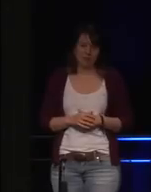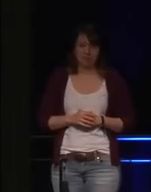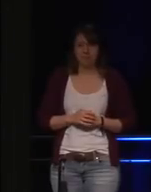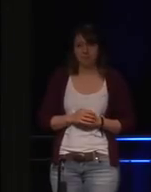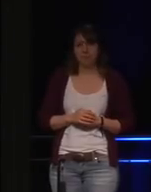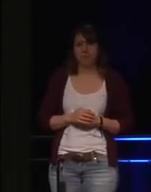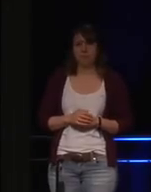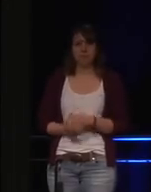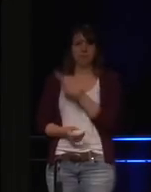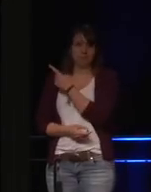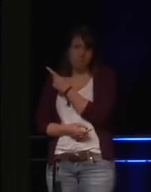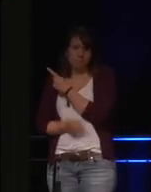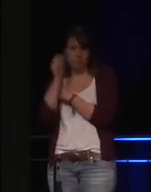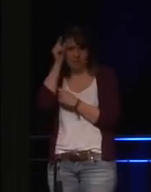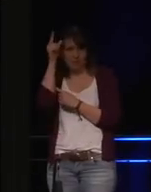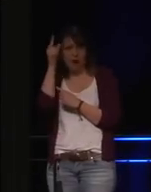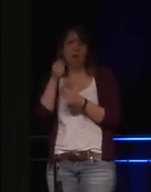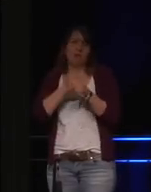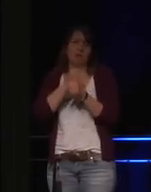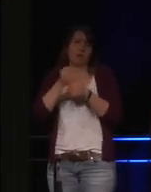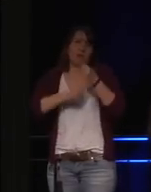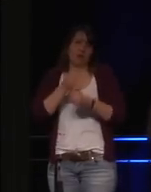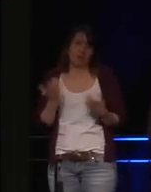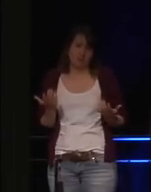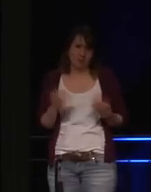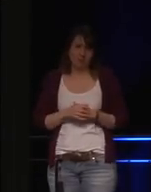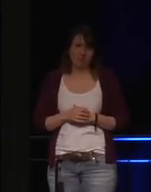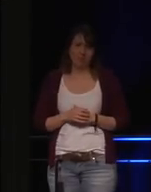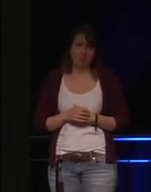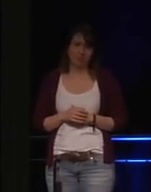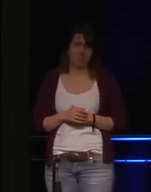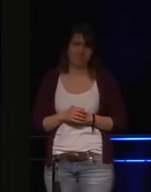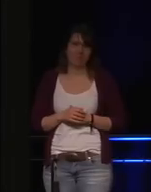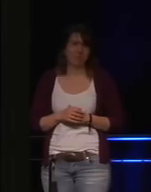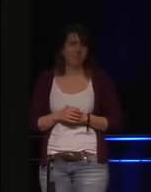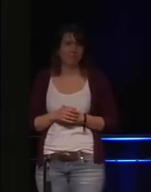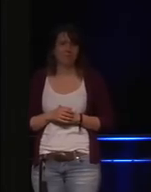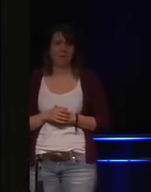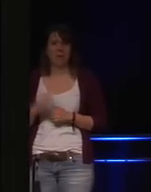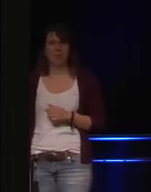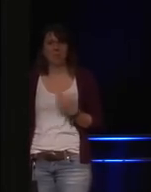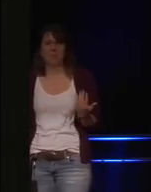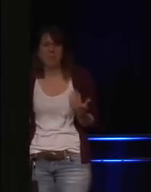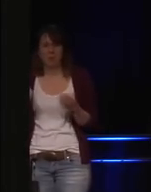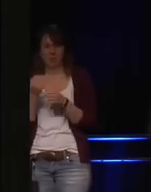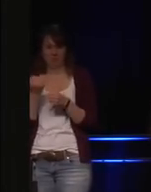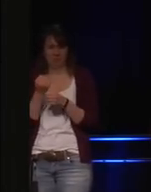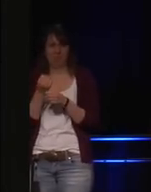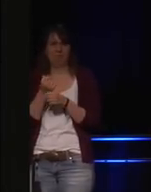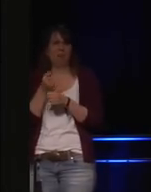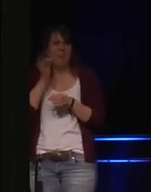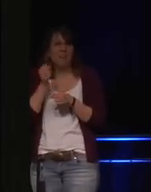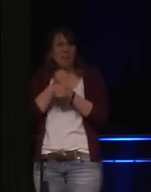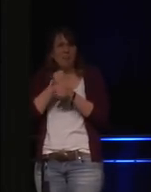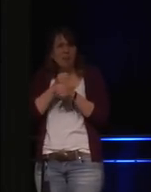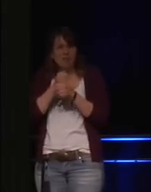eine Smart Kaffeemaschine. Was ist so schlauer bei einer Kaffeemaschine?